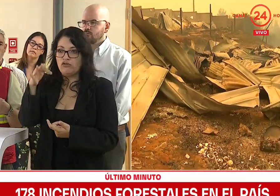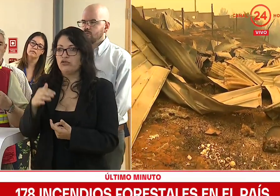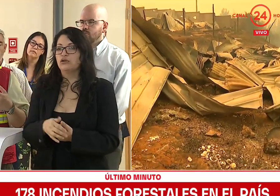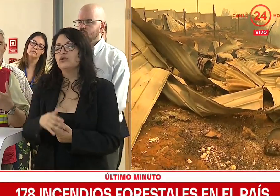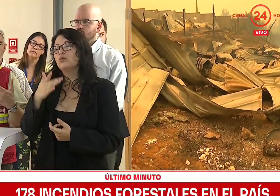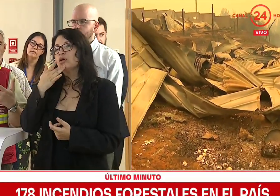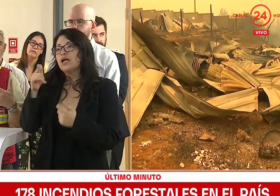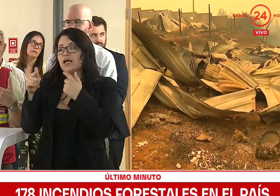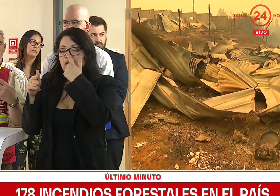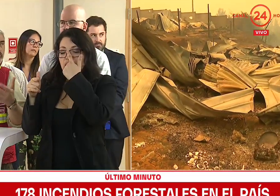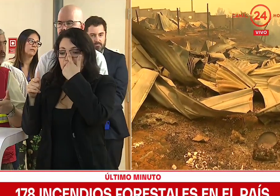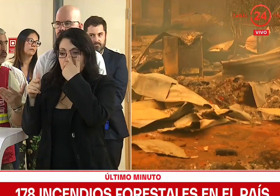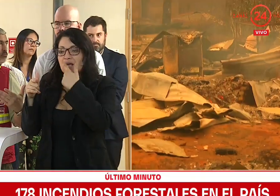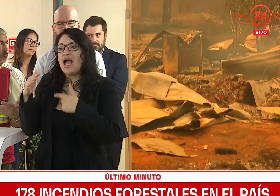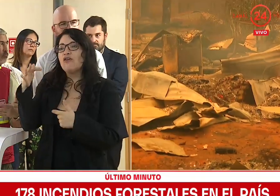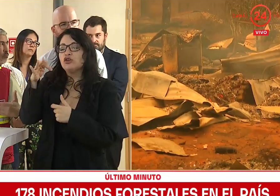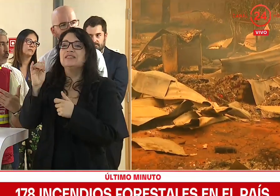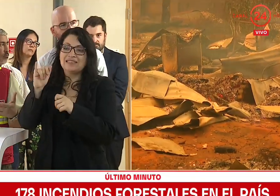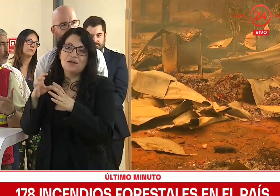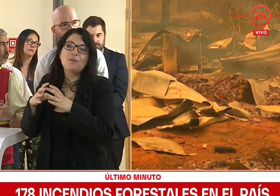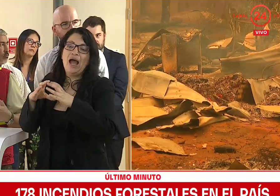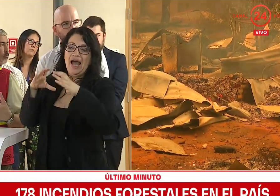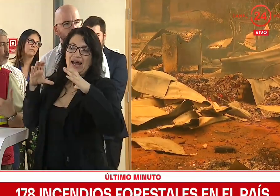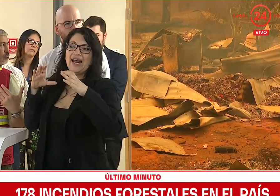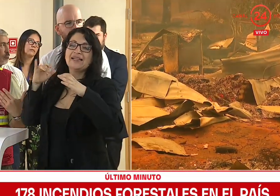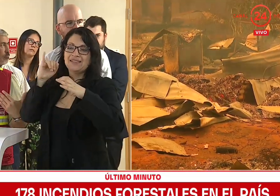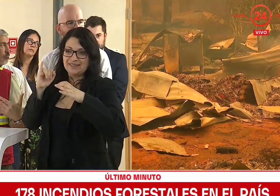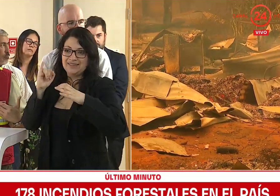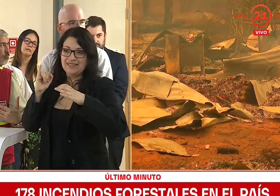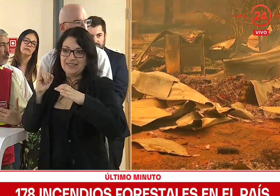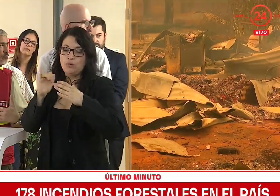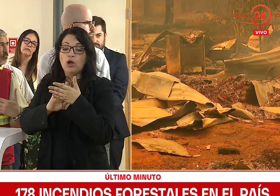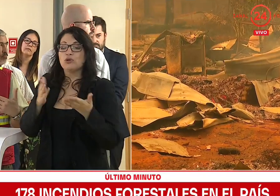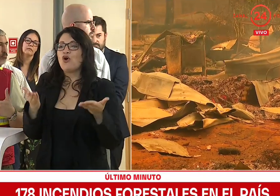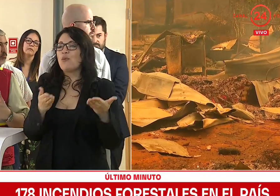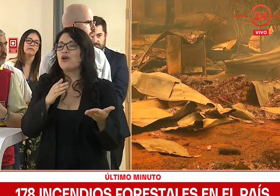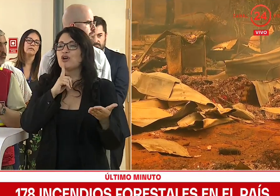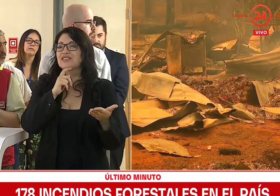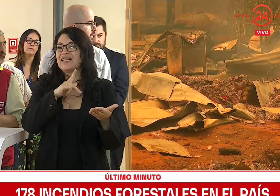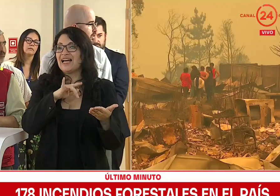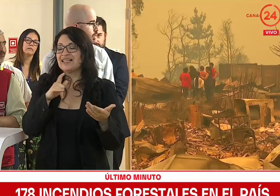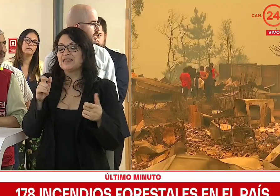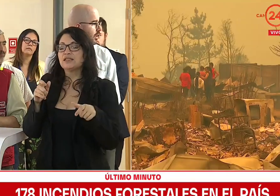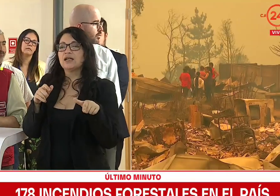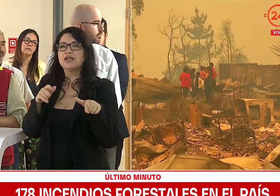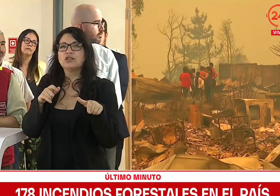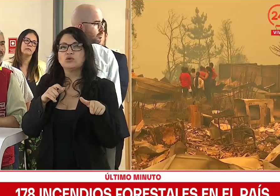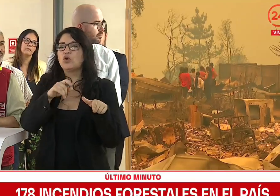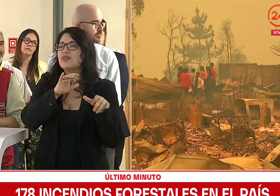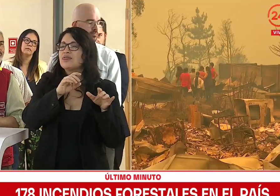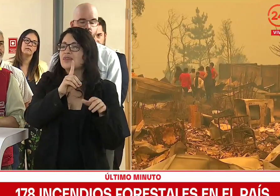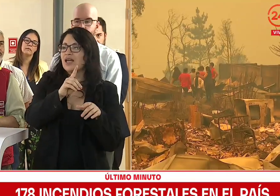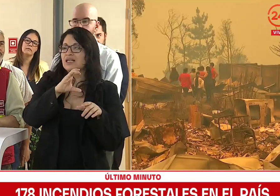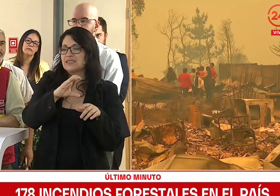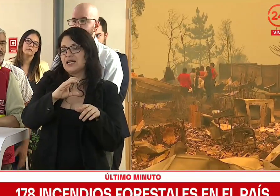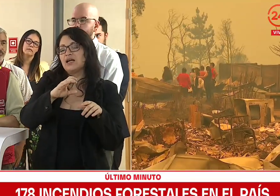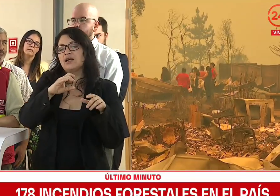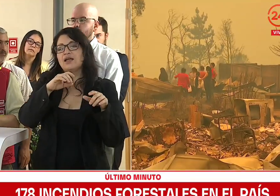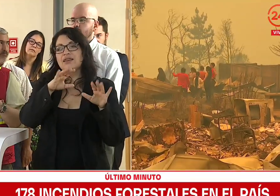es un avión que es de mayor envergadura y mayor tamaño que el tentanker que corresponde a un DC-10,